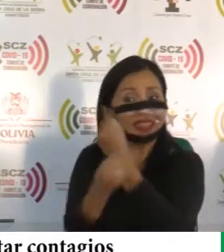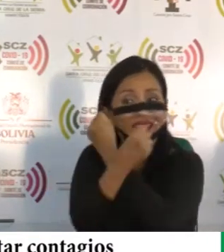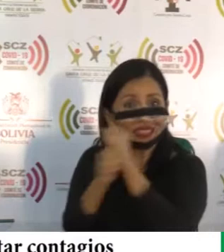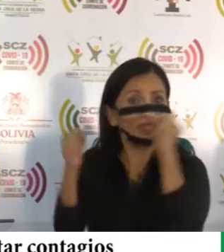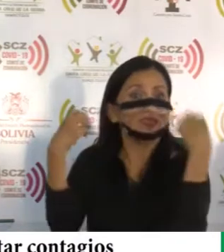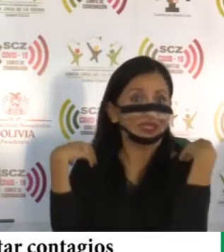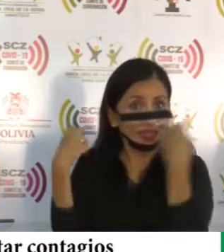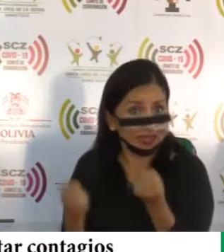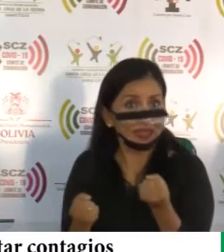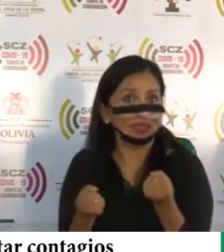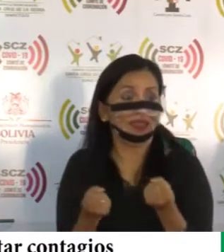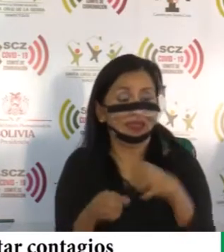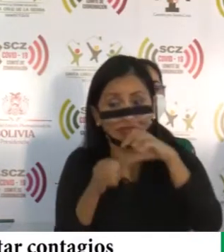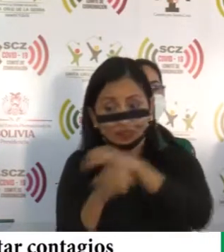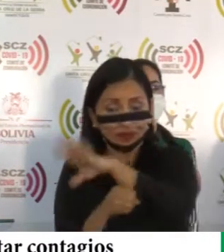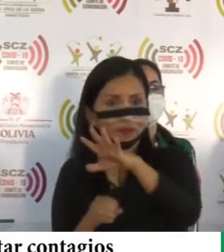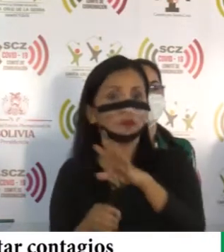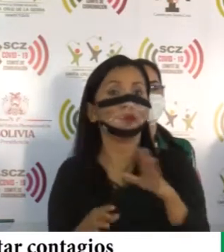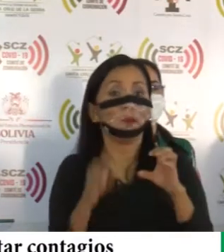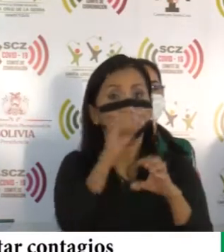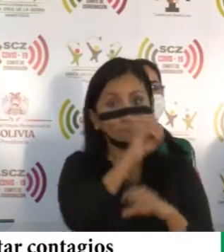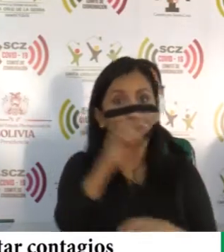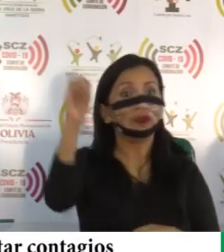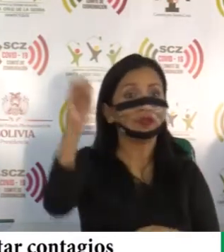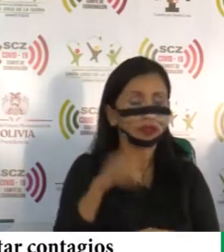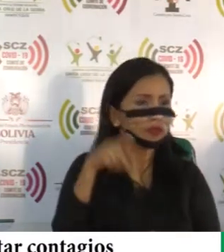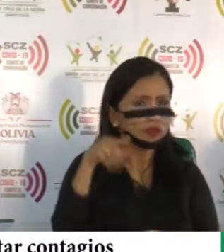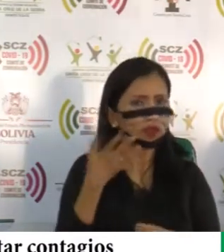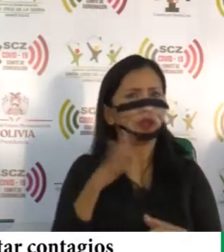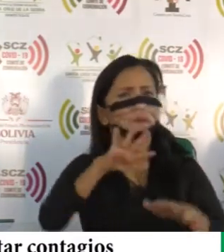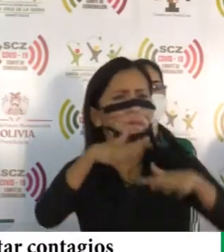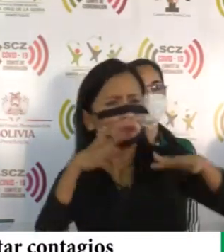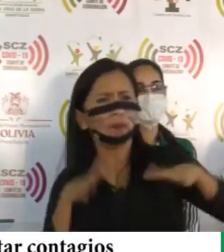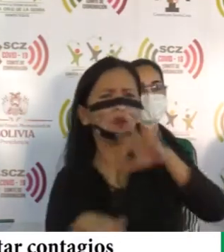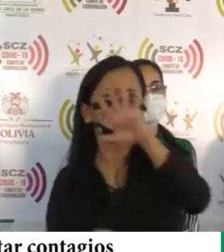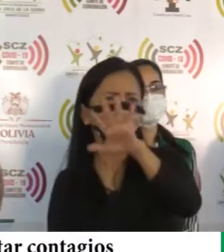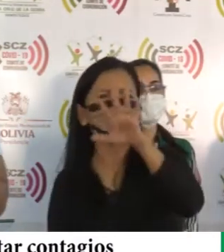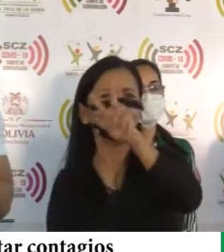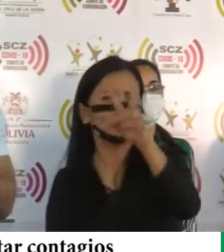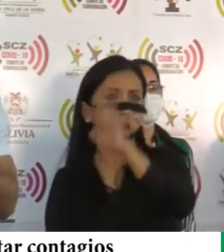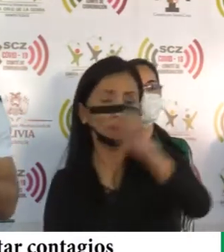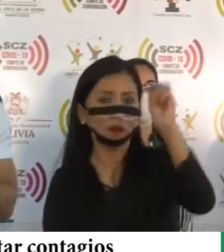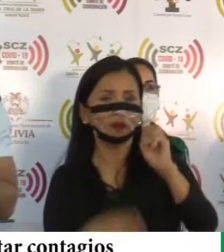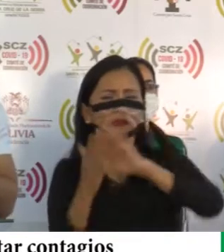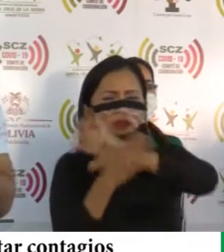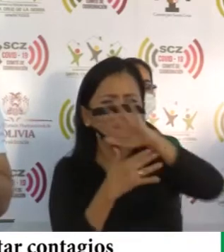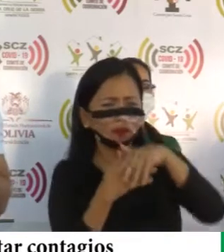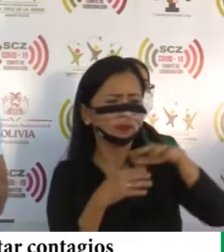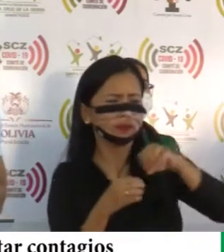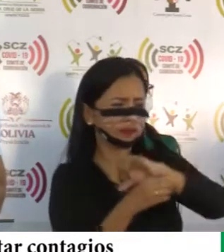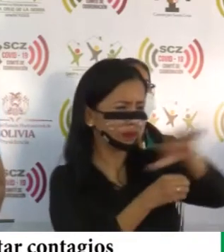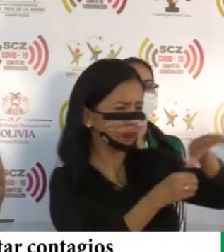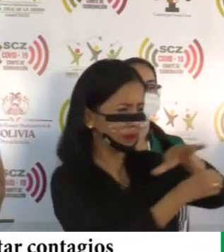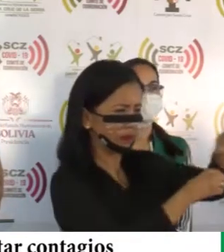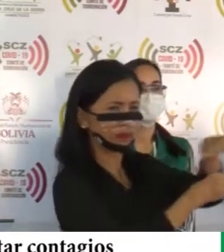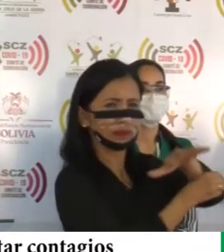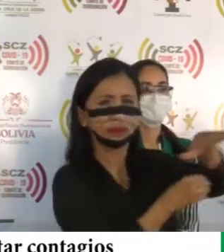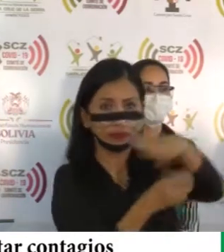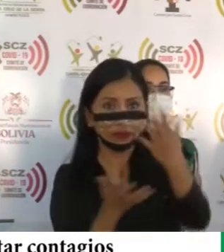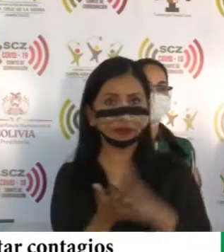coronavirus. Una tasa de mayor al 52% de todos los contagiados hasta este momento.